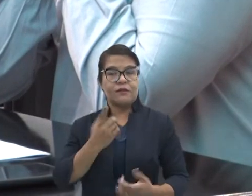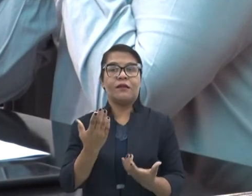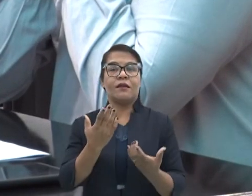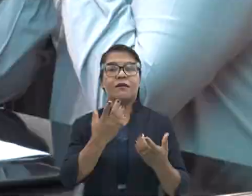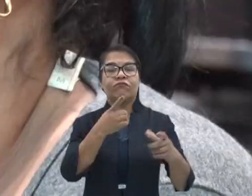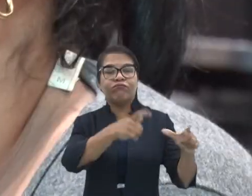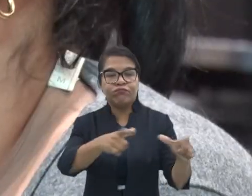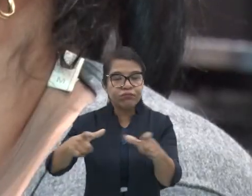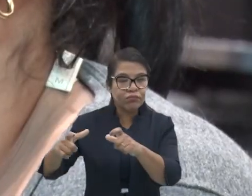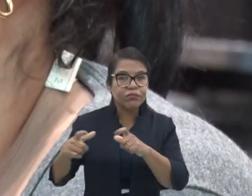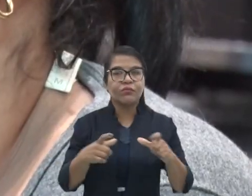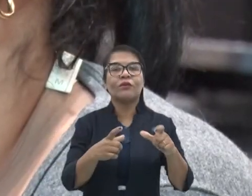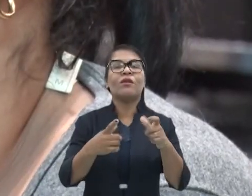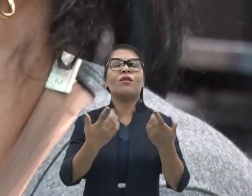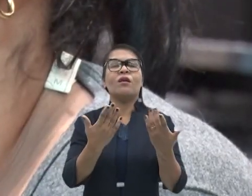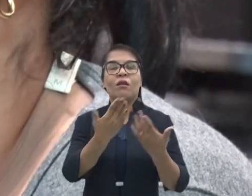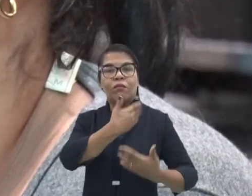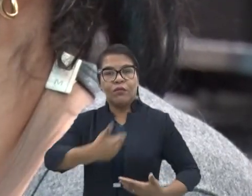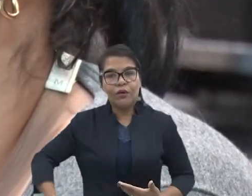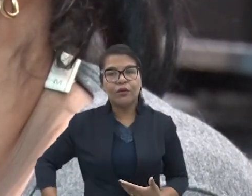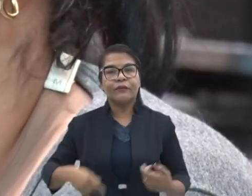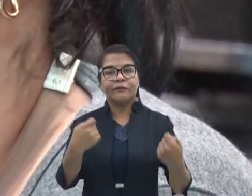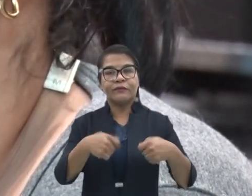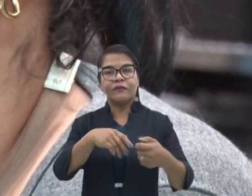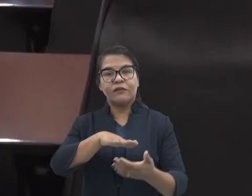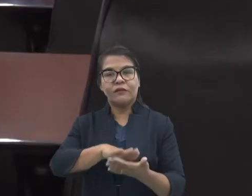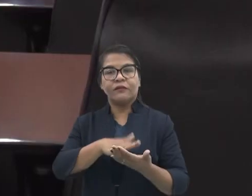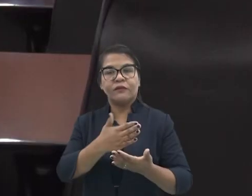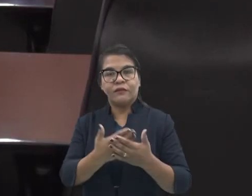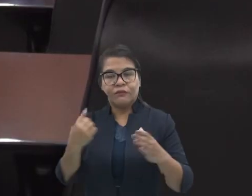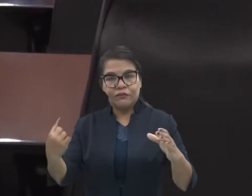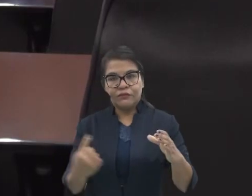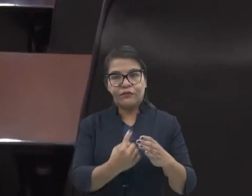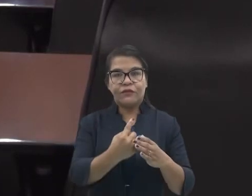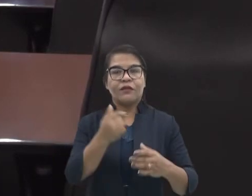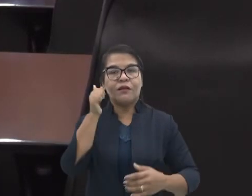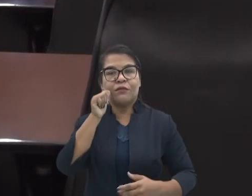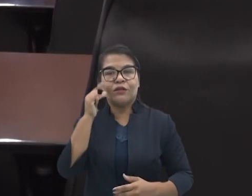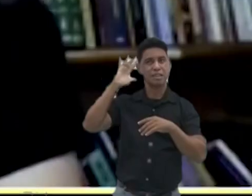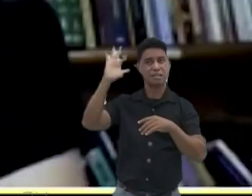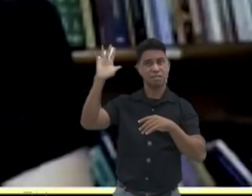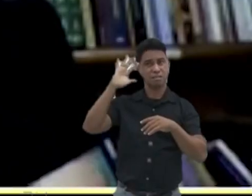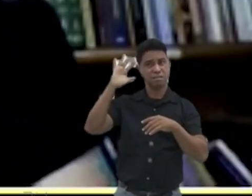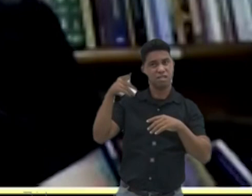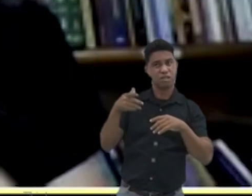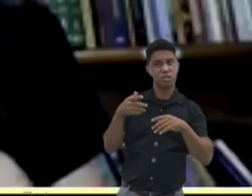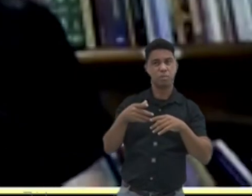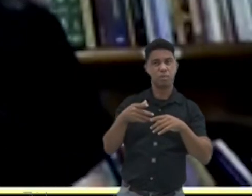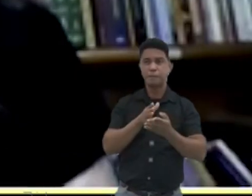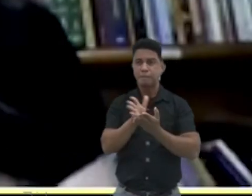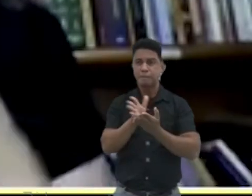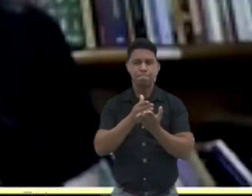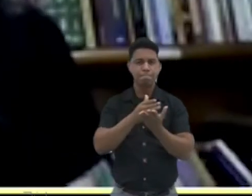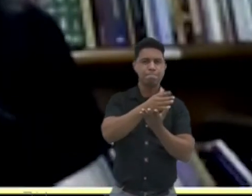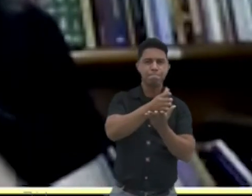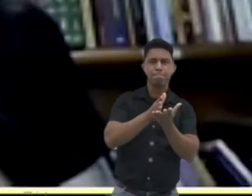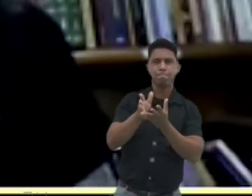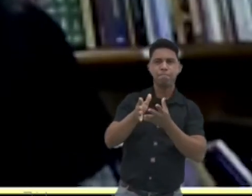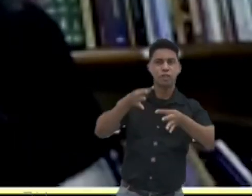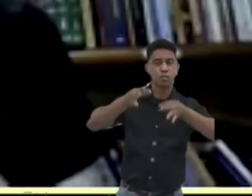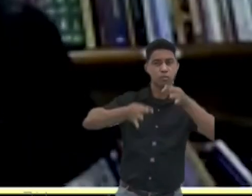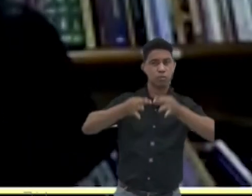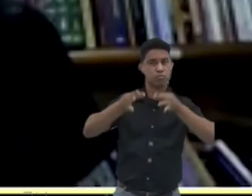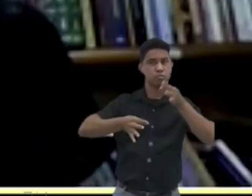e outros órgãos do poder público estejam preparados para atender essa mulher. E, a meu sentir, a primeira